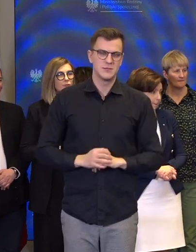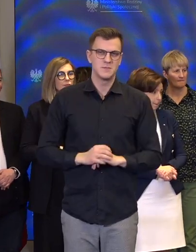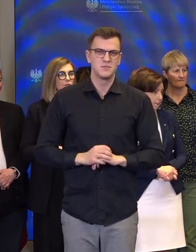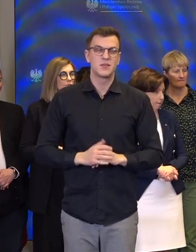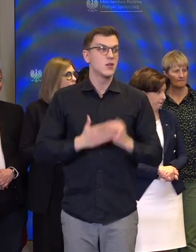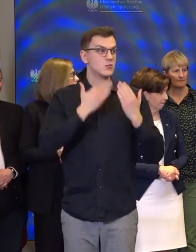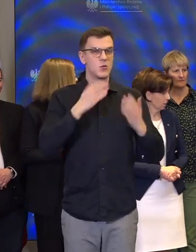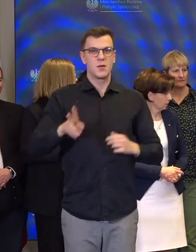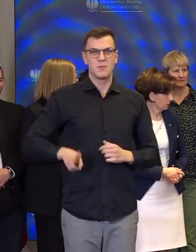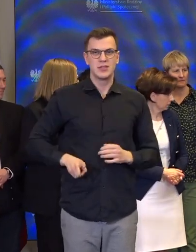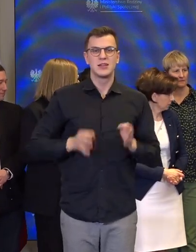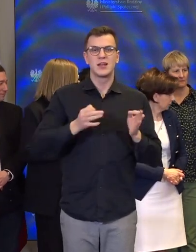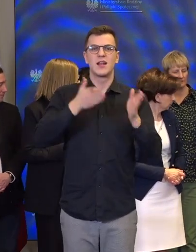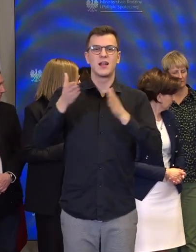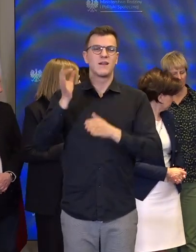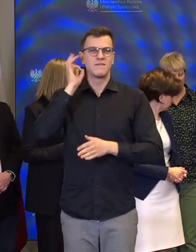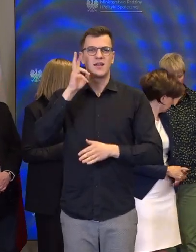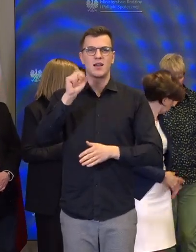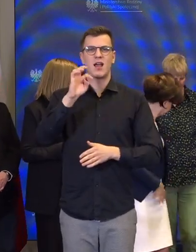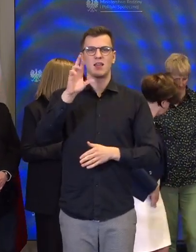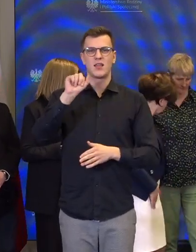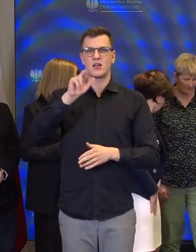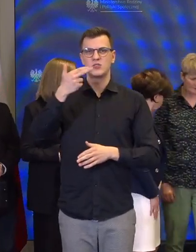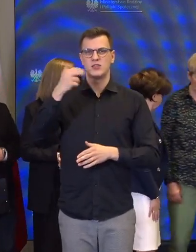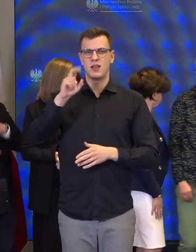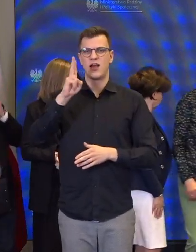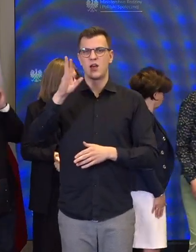Proszę o zabranie głosu Panią Katarzynę Kosecką.